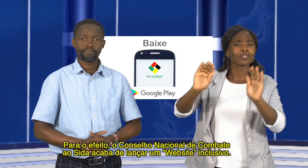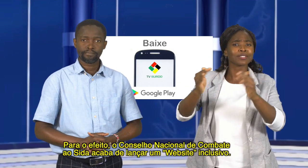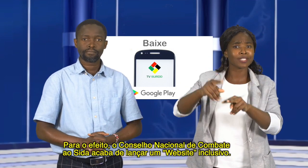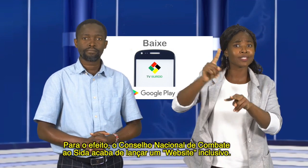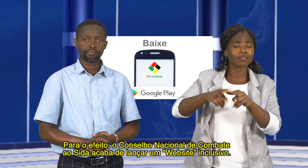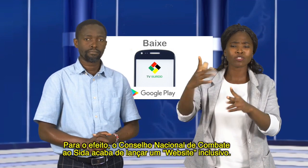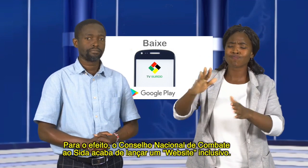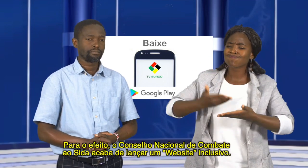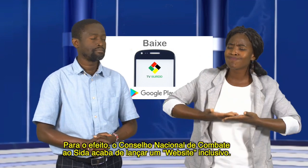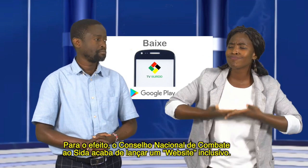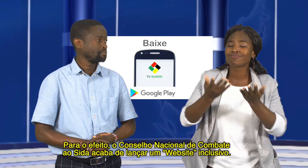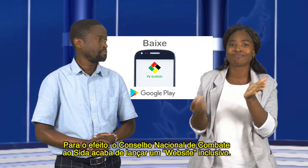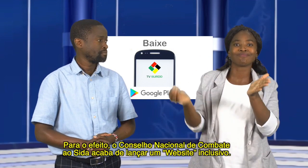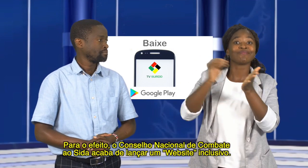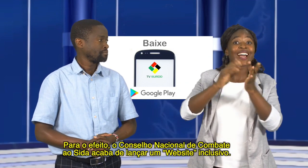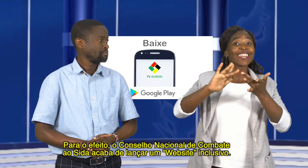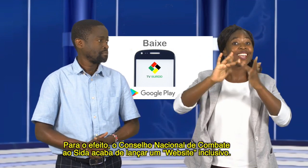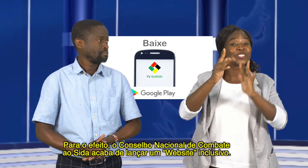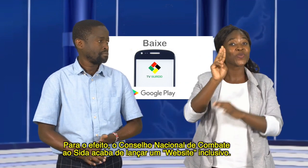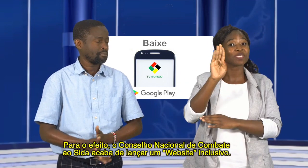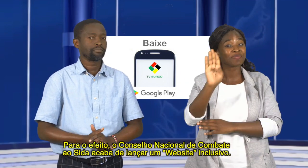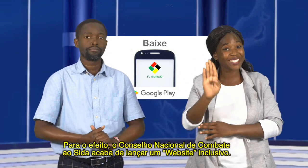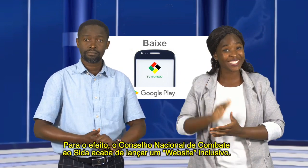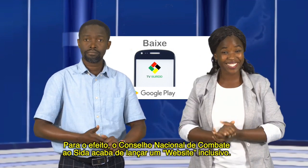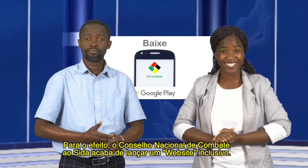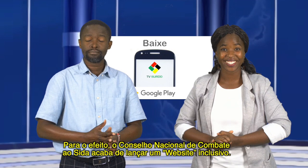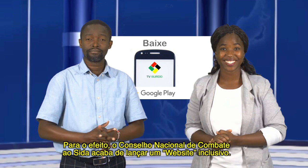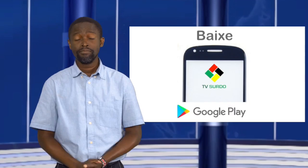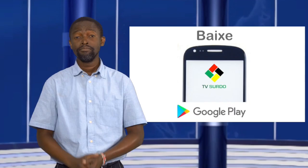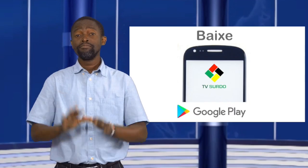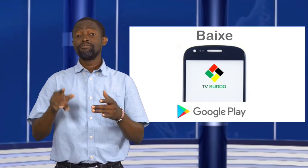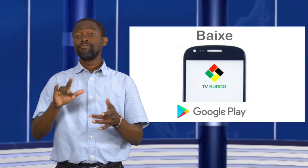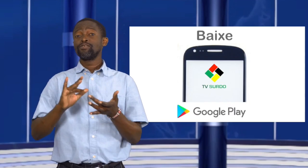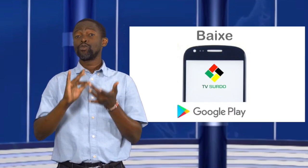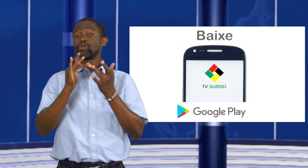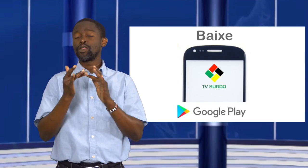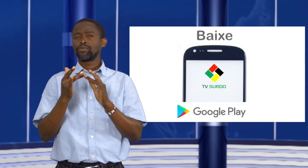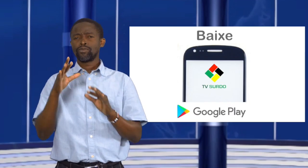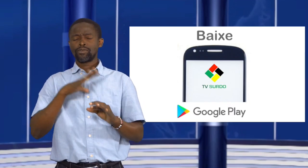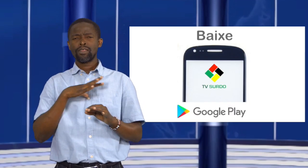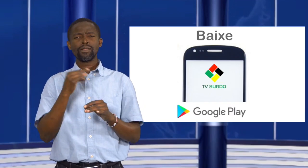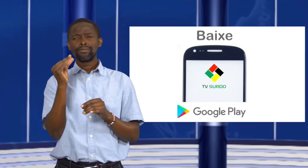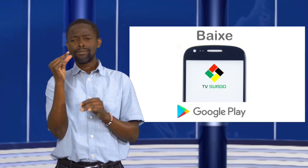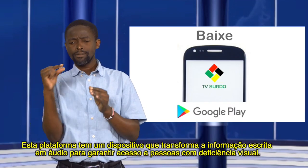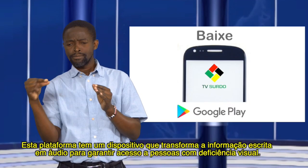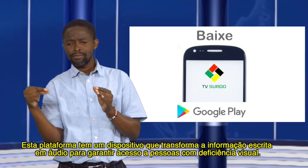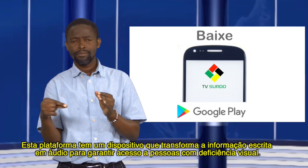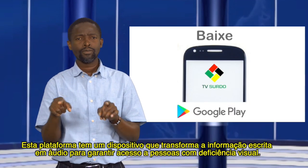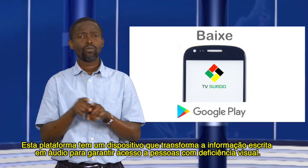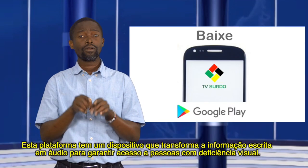o efeito, o Conselho Nacional de Combate ao SIDA acaba de lançar um website inclusivo. Esta plataforma